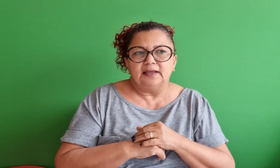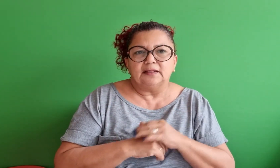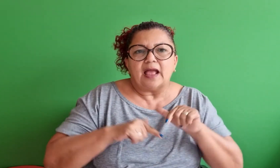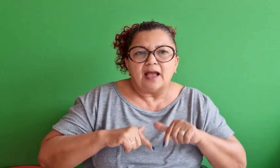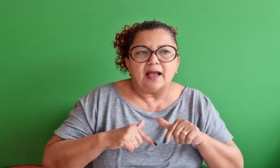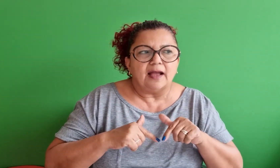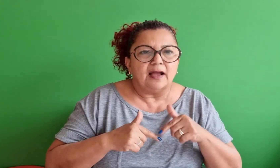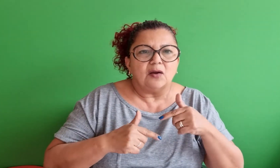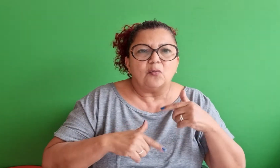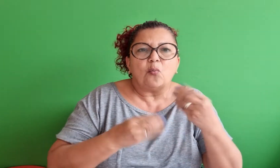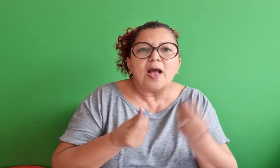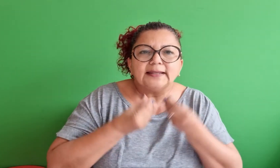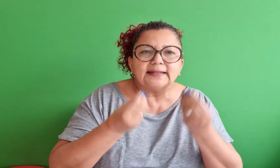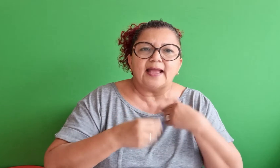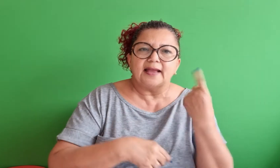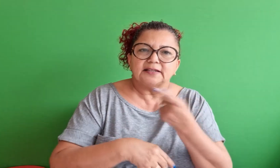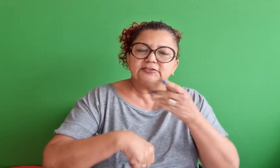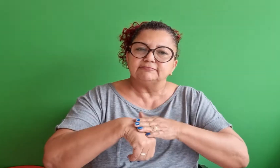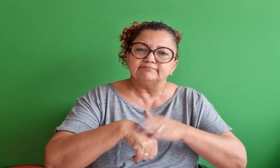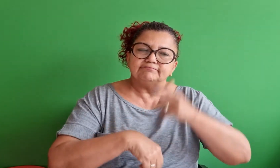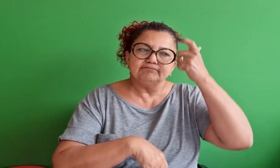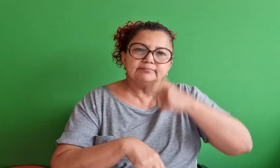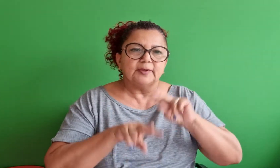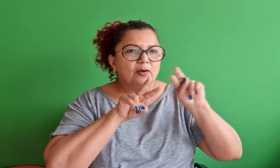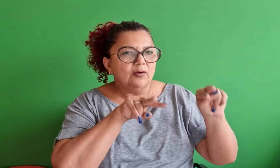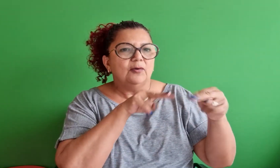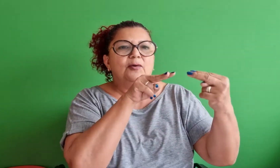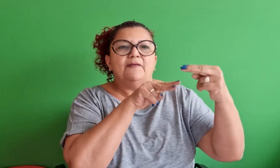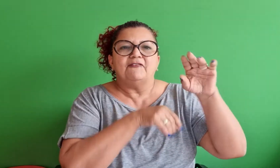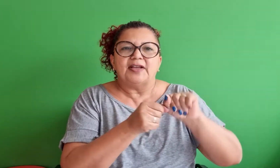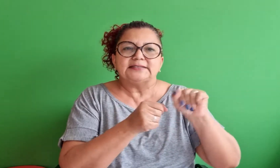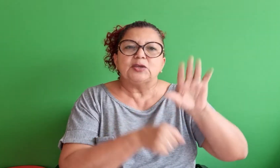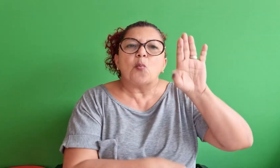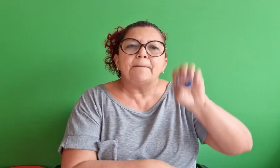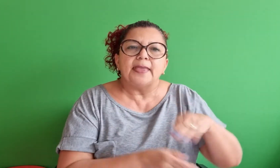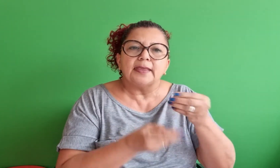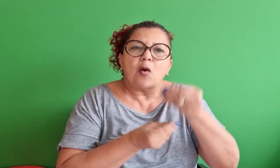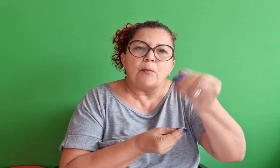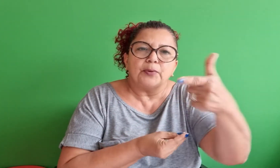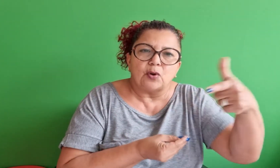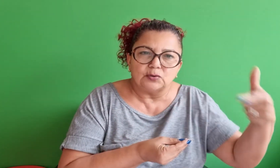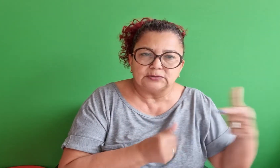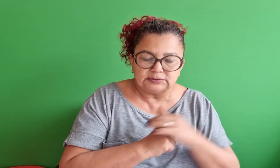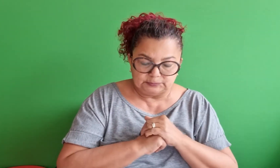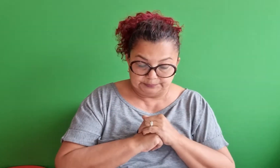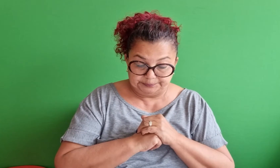e nas ações, nas qualidades que temos de fazer o bem ao